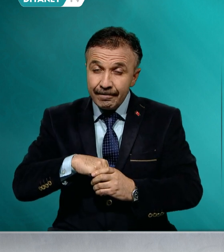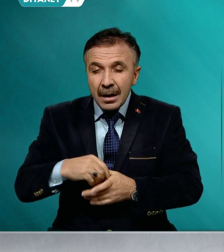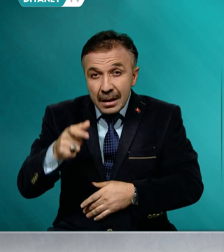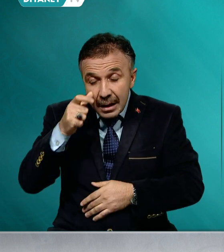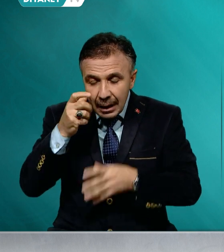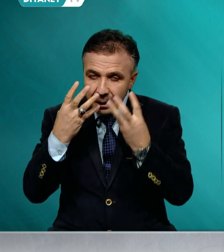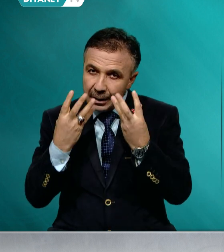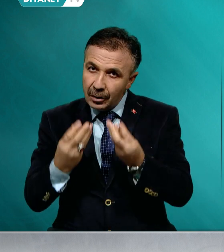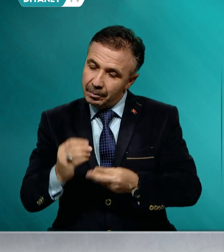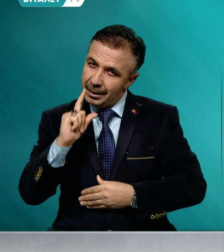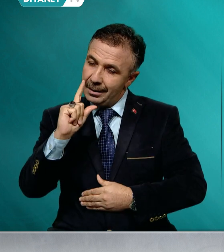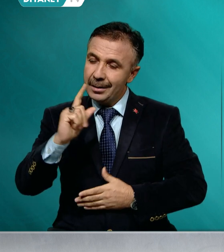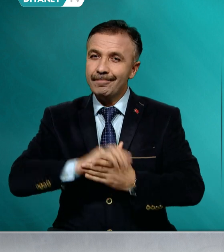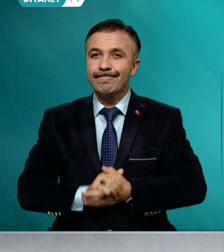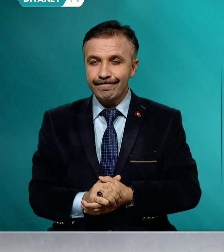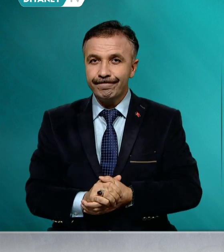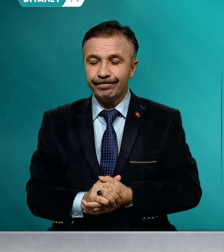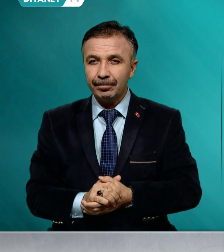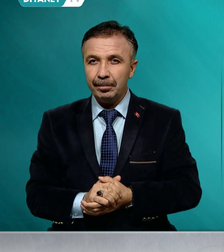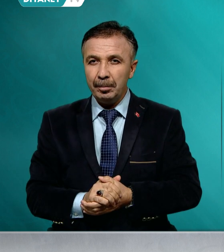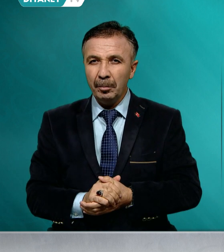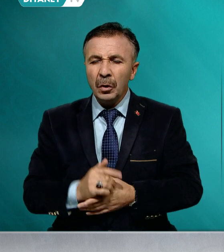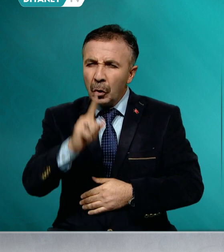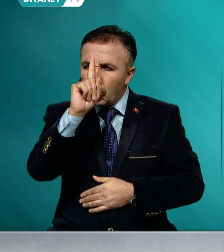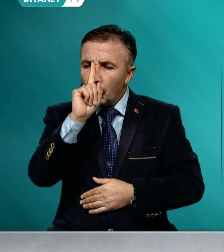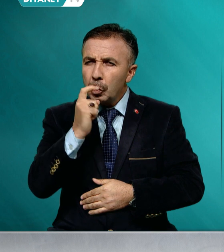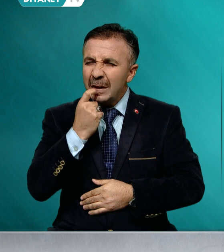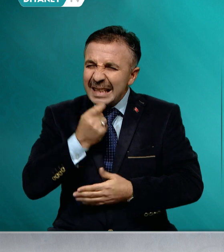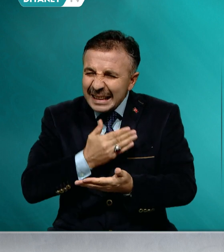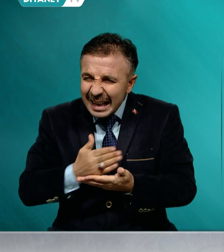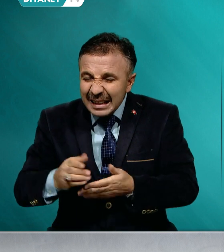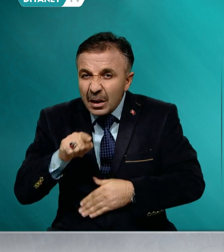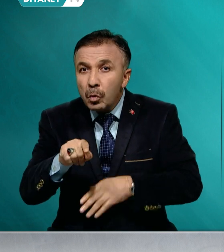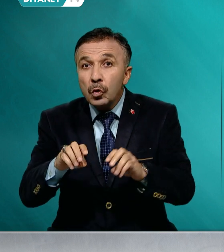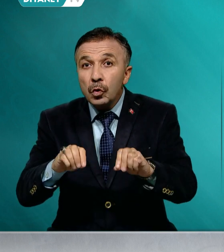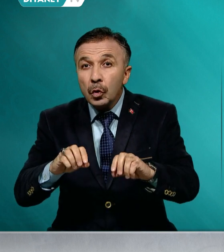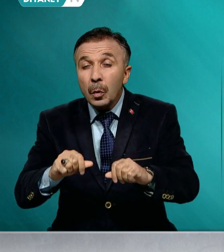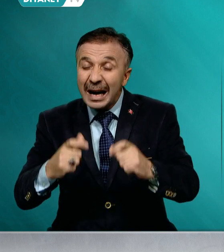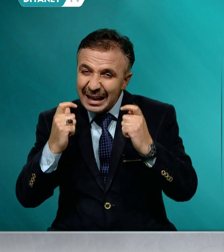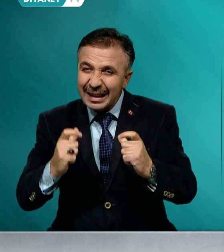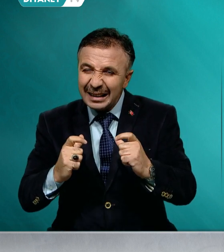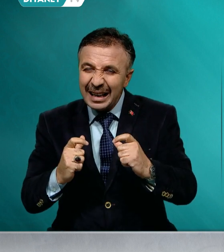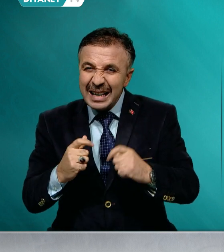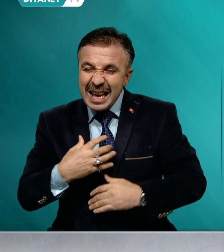olmaktır. Yüzyıllardır bu topraklarda dini hayatımızı besleyen,